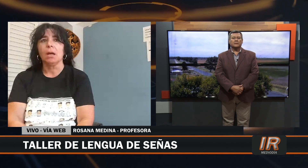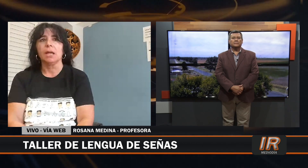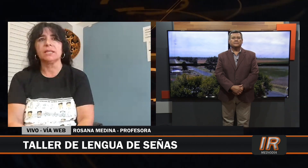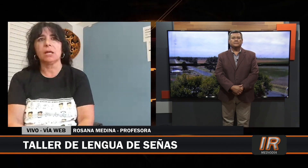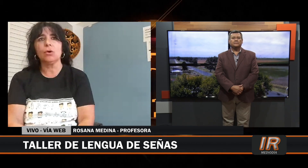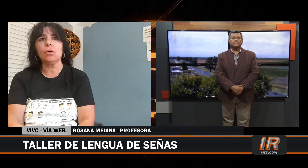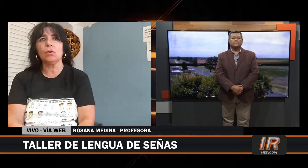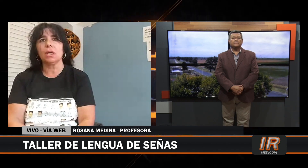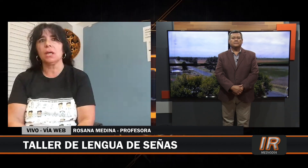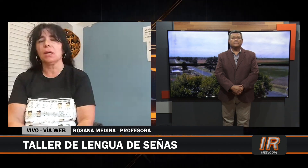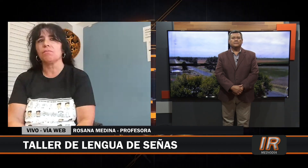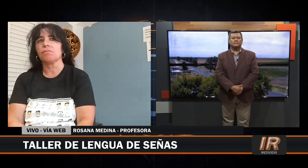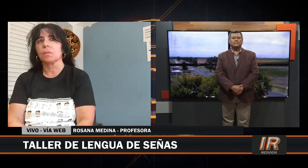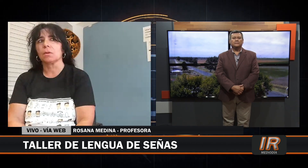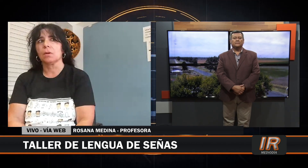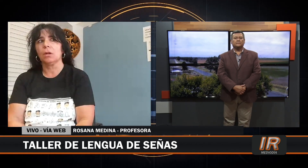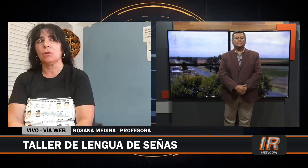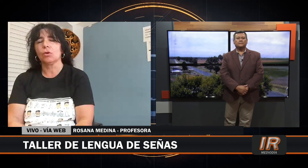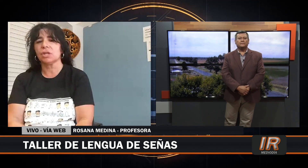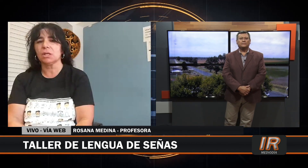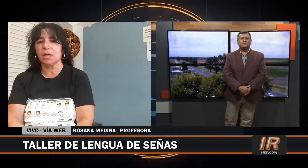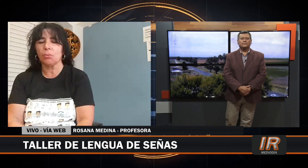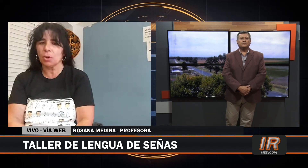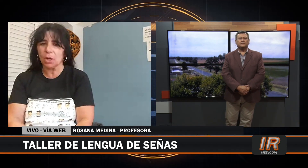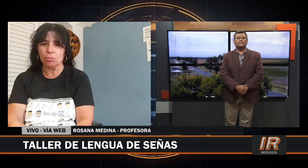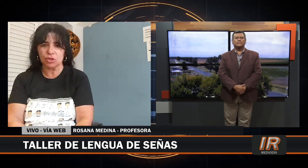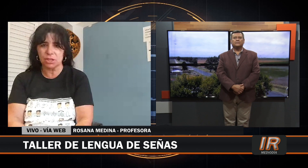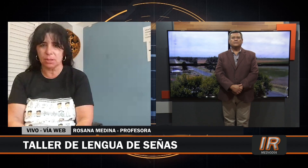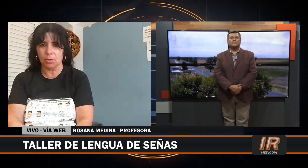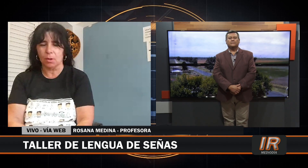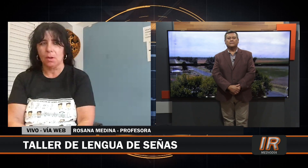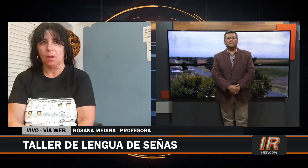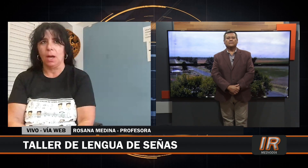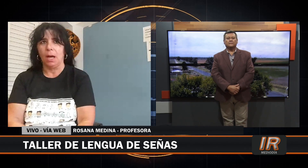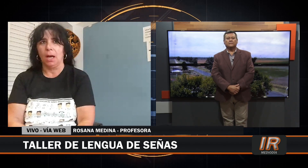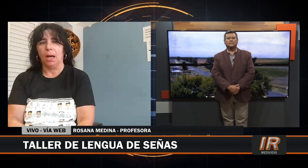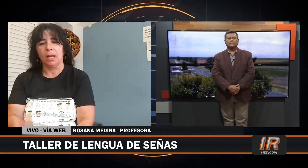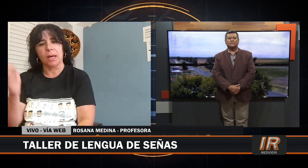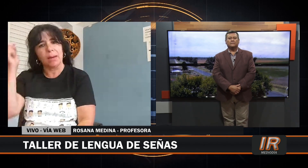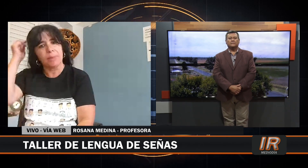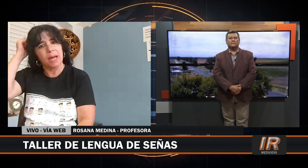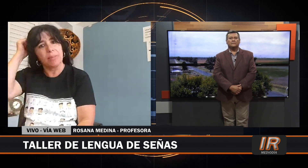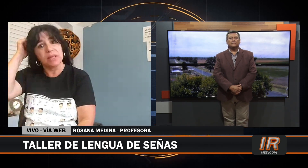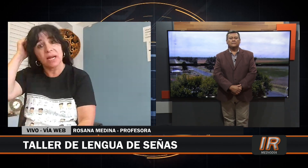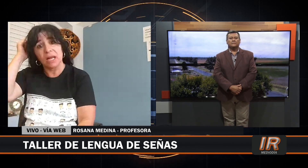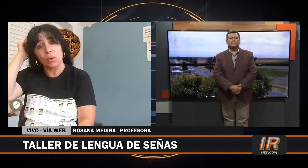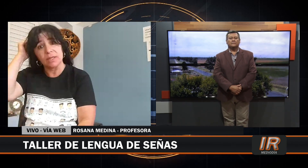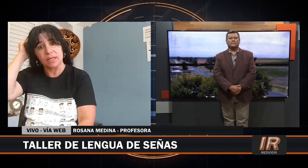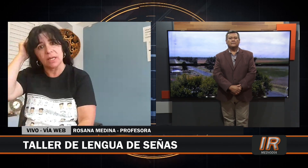Gracias a Dios, los docentes se han volcado muchísimo a aprender la lengua de señas,